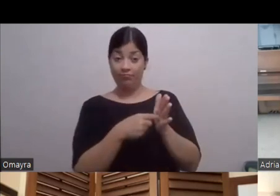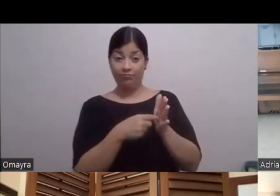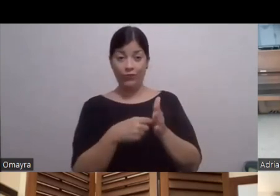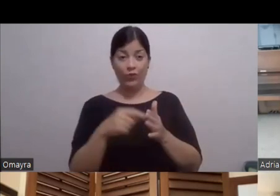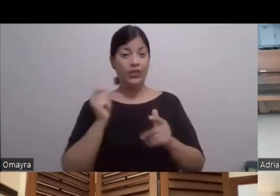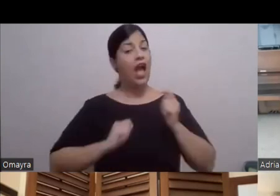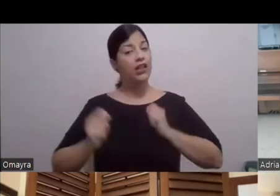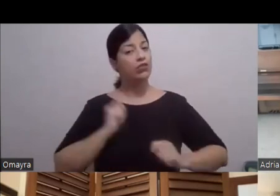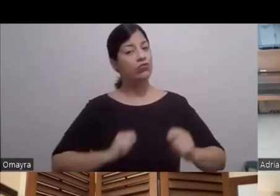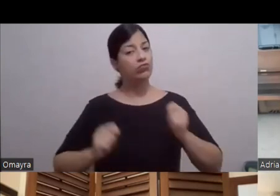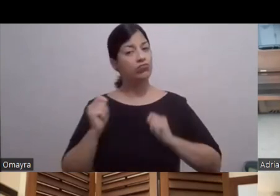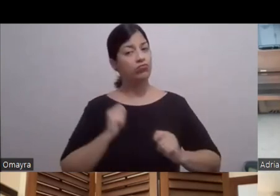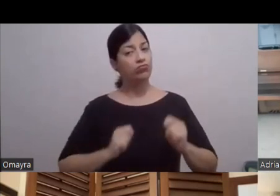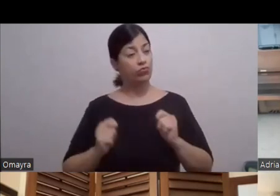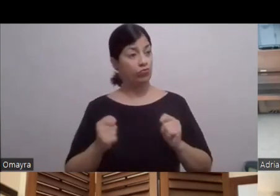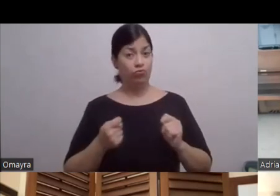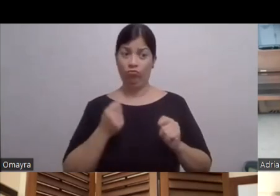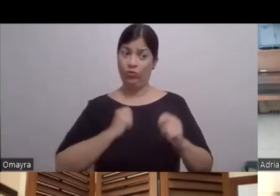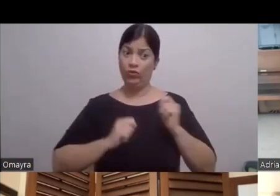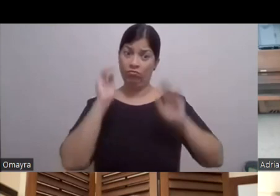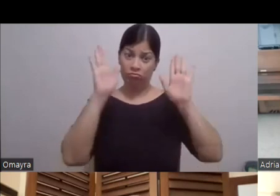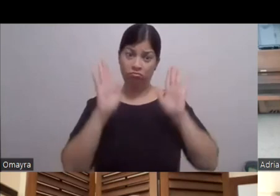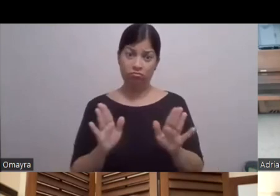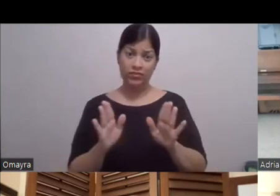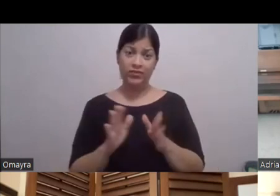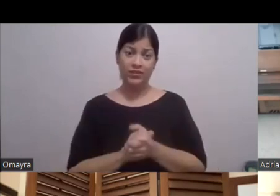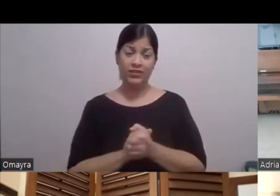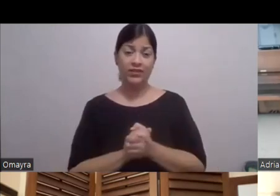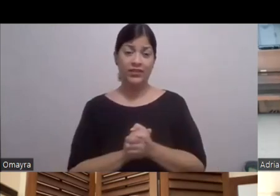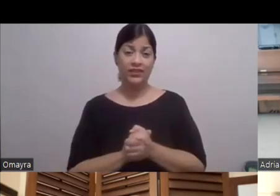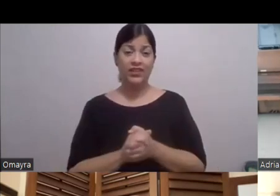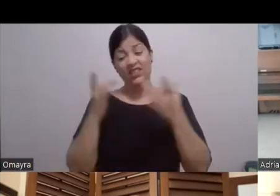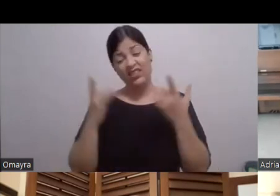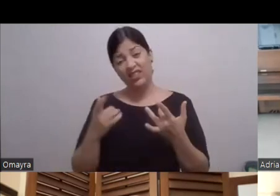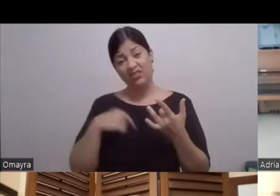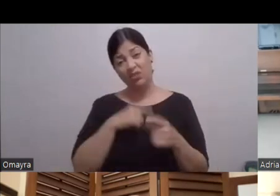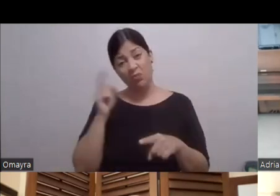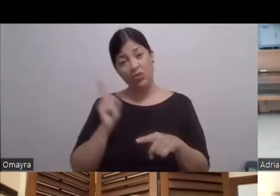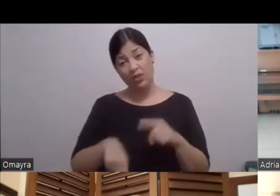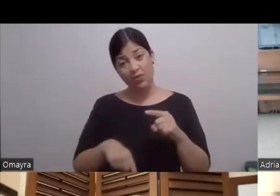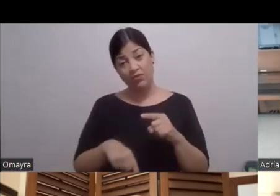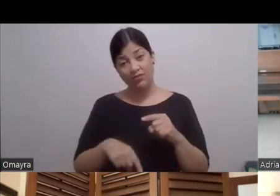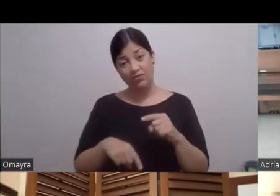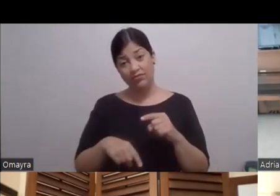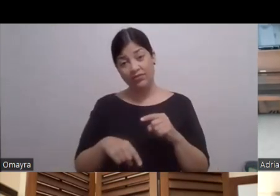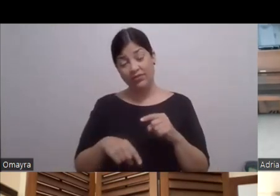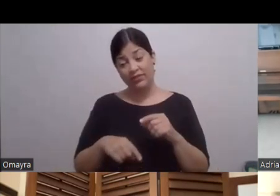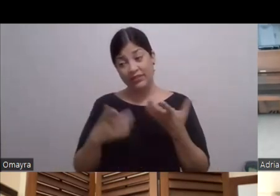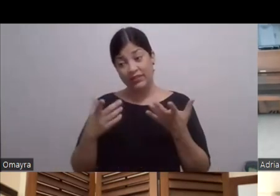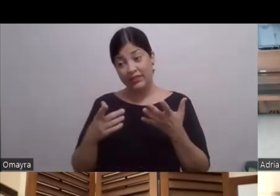Y gran obra Una lástima Que no pudimos Estrenar Porque a dos semanas Del estreno Nos vino La pandemia Me